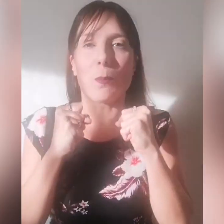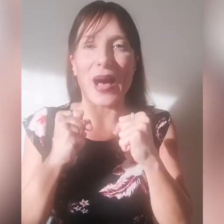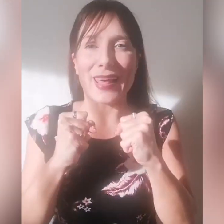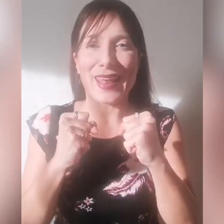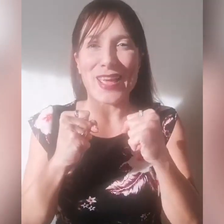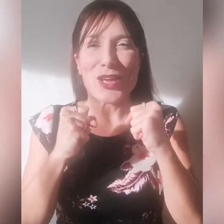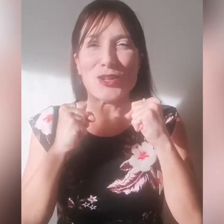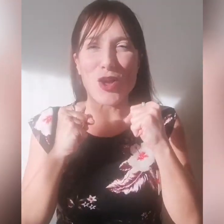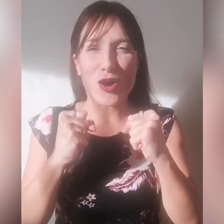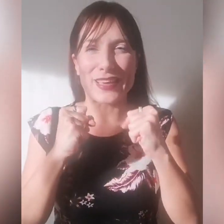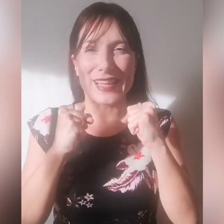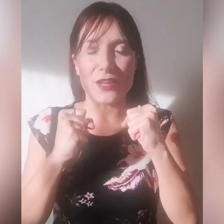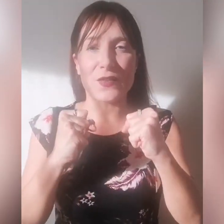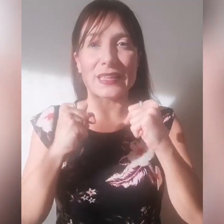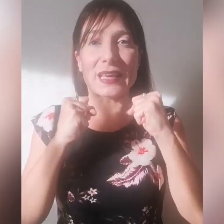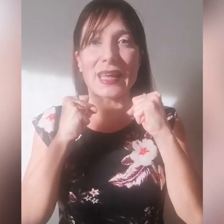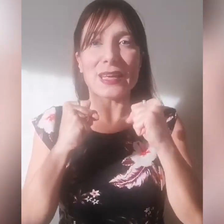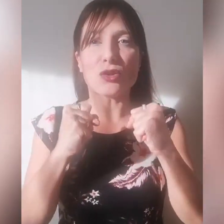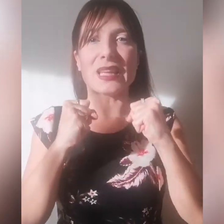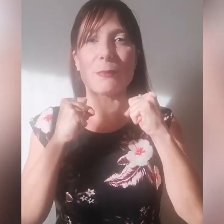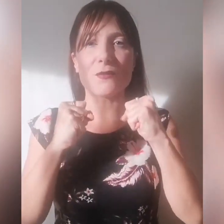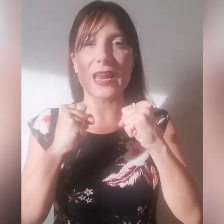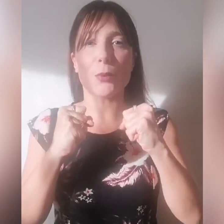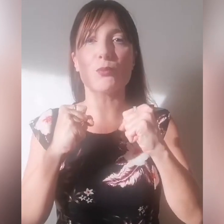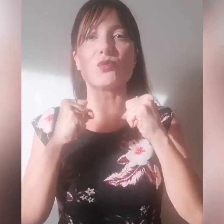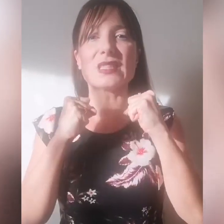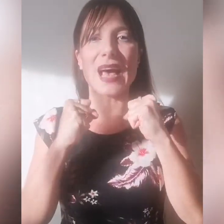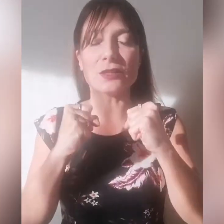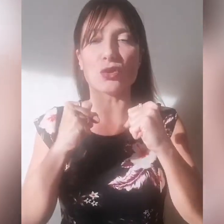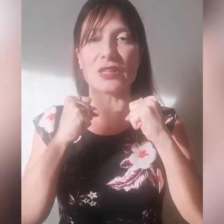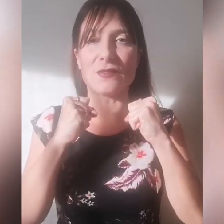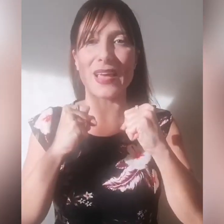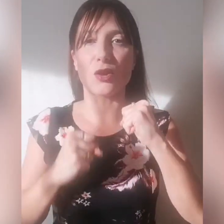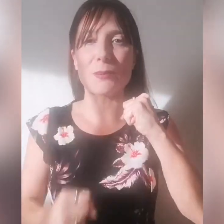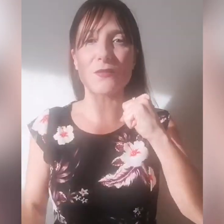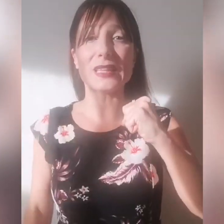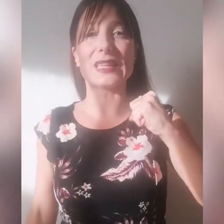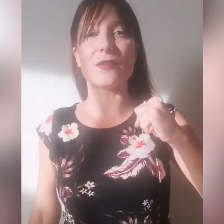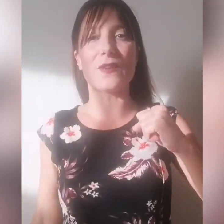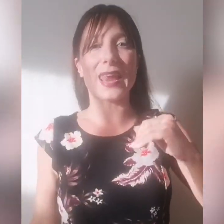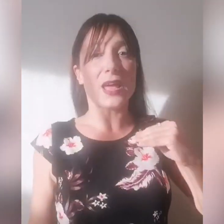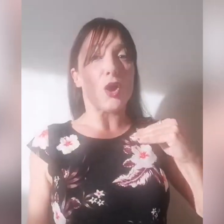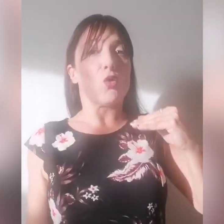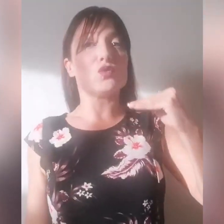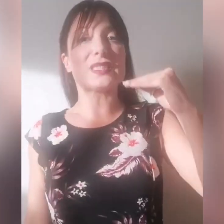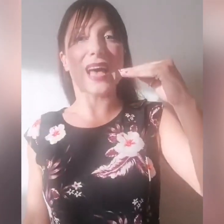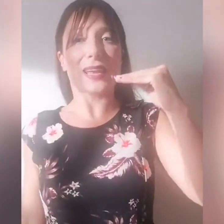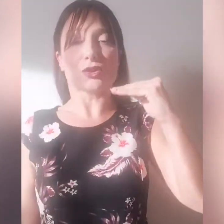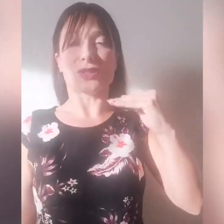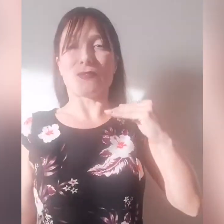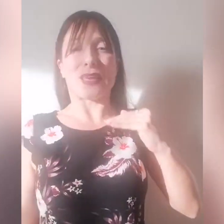sviluppare gli occhi della fede. Credo che debba fare proprio un salto di livello. La mia fede deve fare un salto, devo